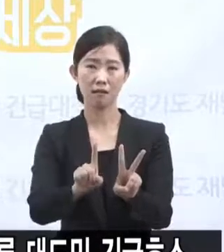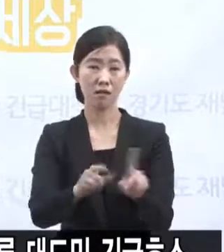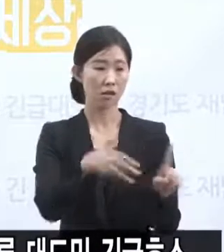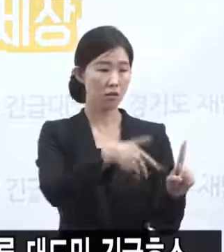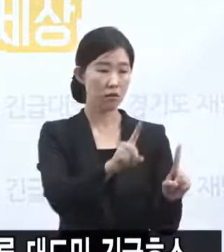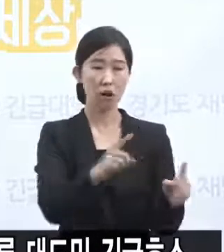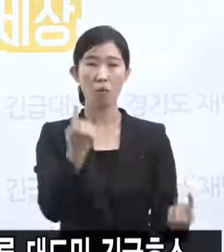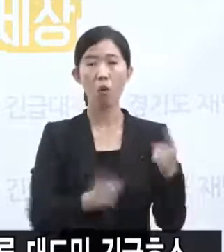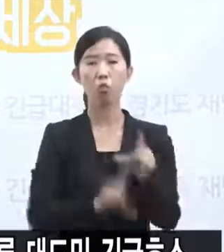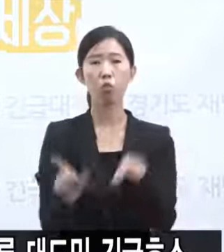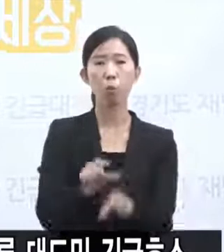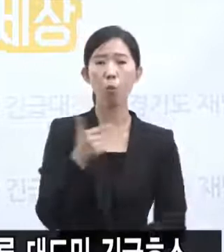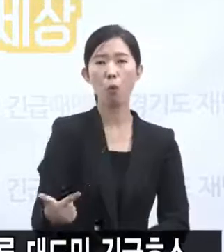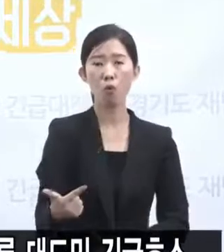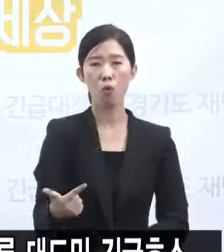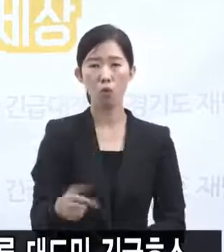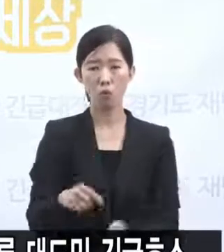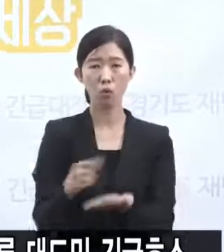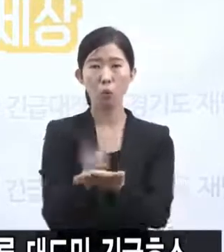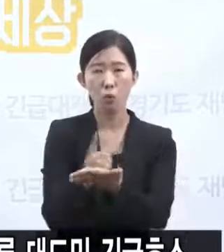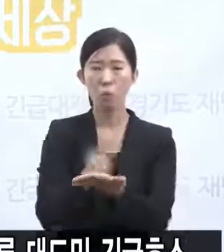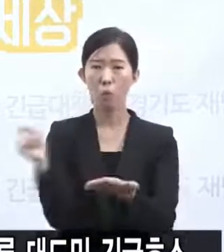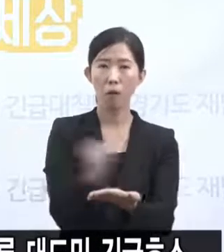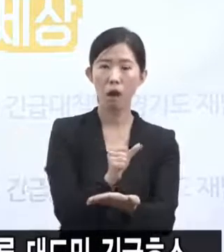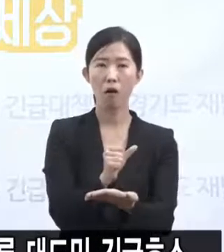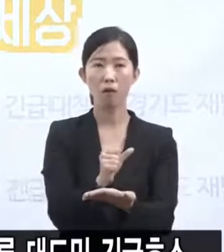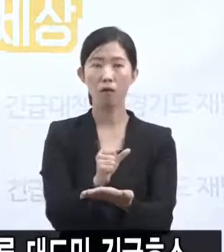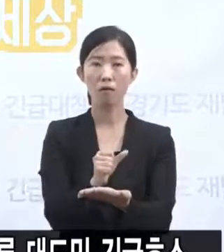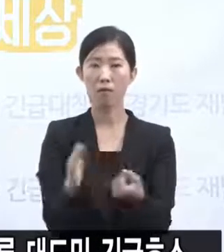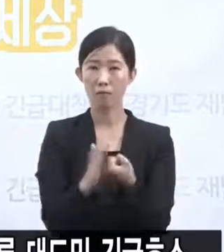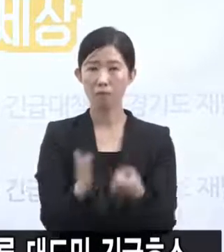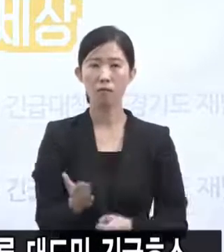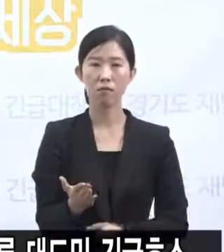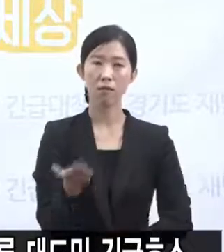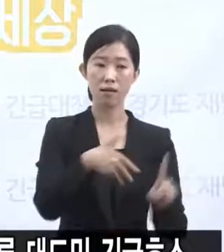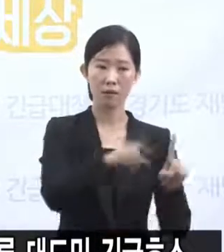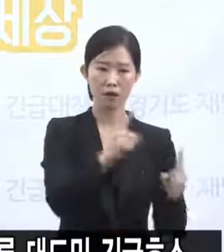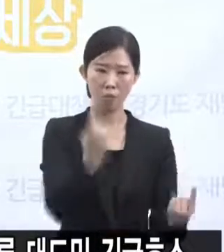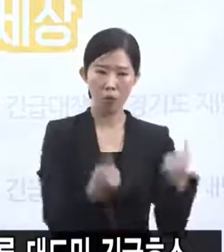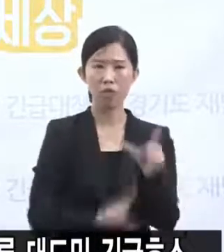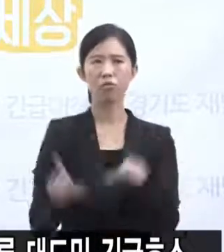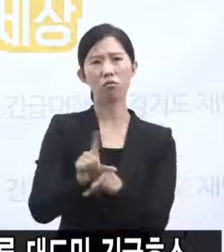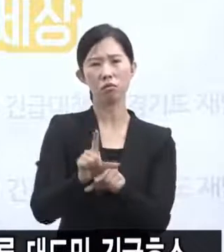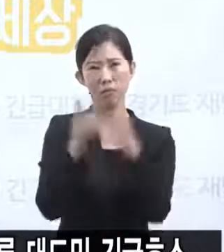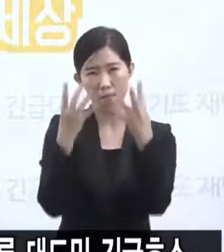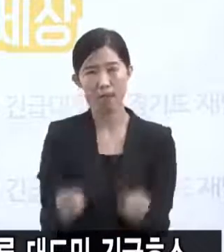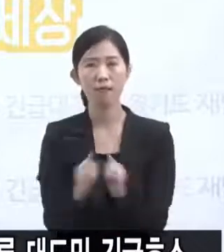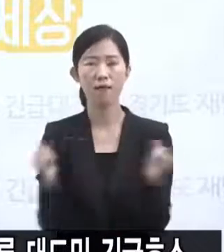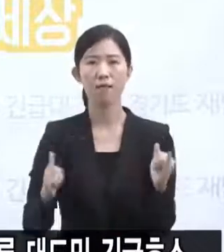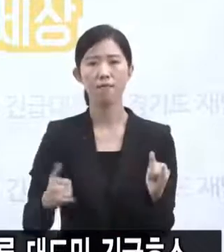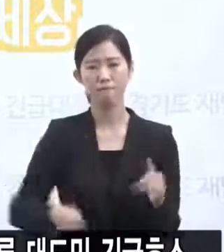뛰어넘는 규모와 증가속도로 인해서 그 이전보다 훨씬 많은 의료전문인력들이